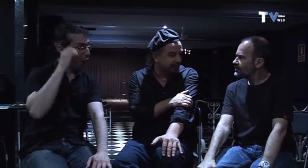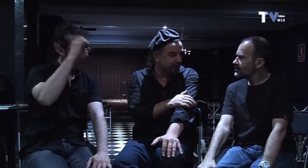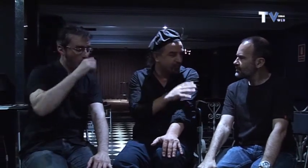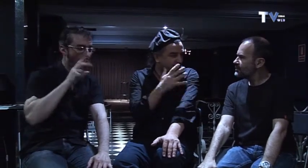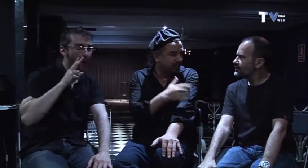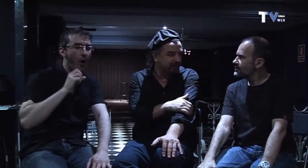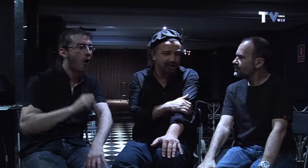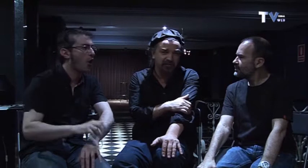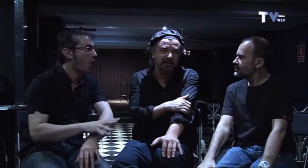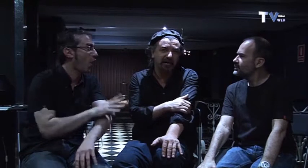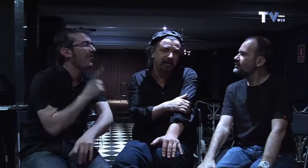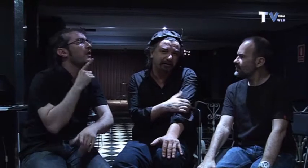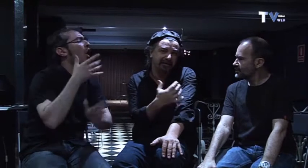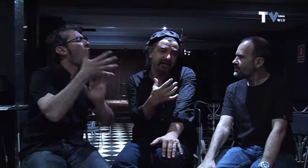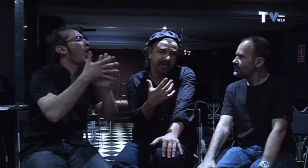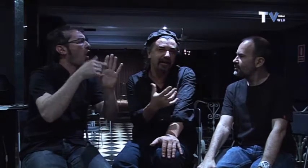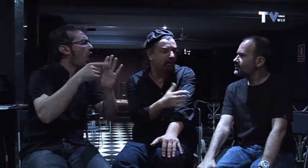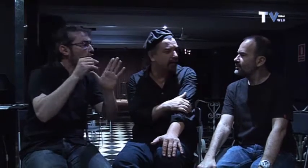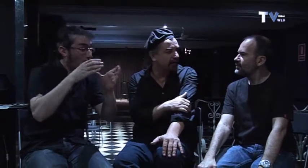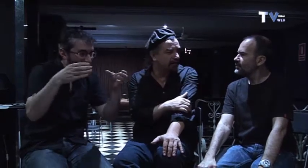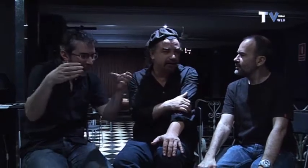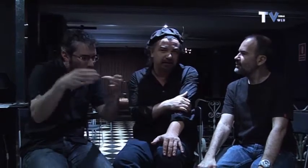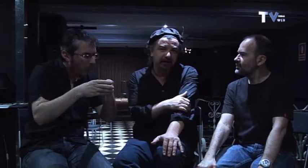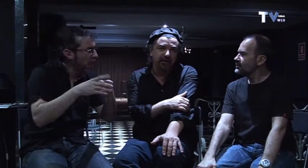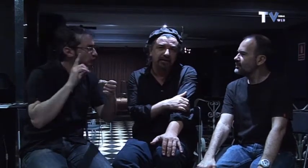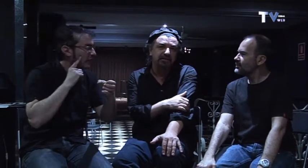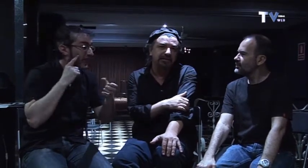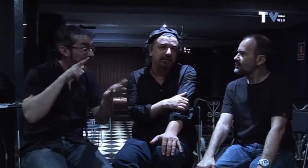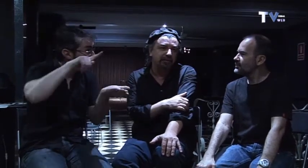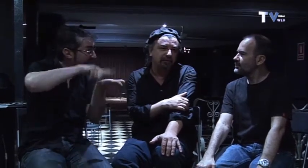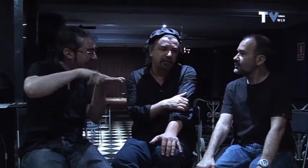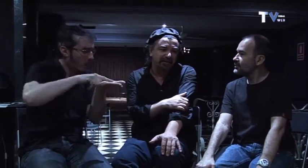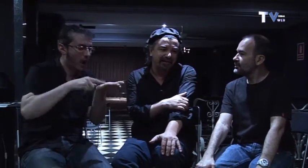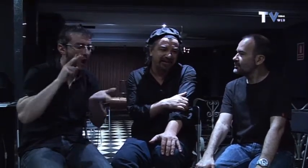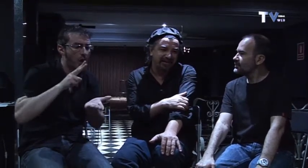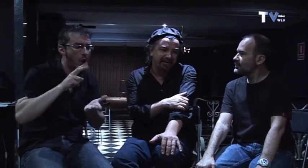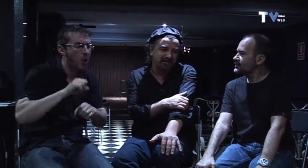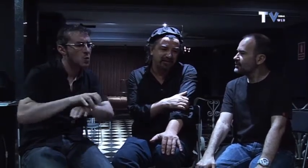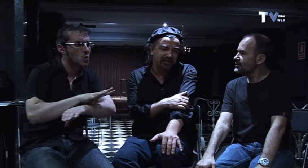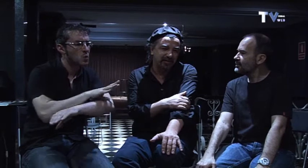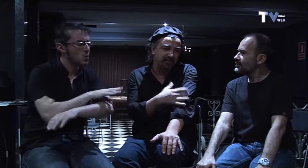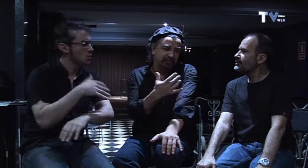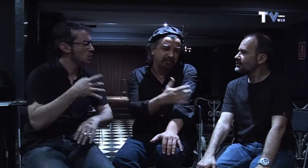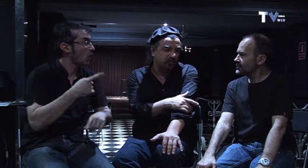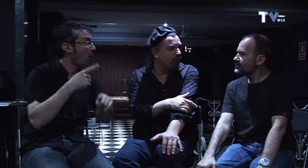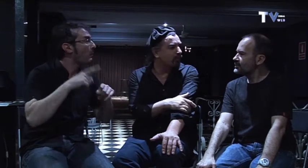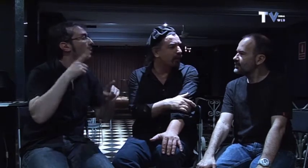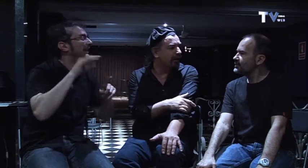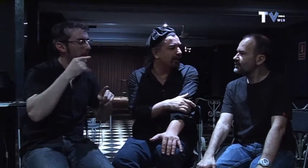el mundo digamos de la lengua en sí porque digamos la expresión corporal que